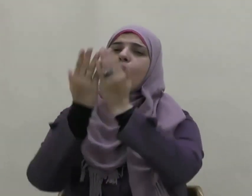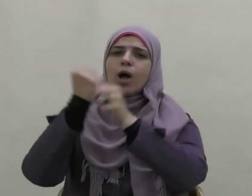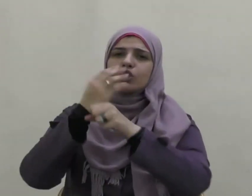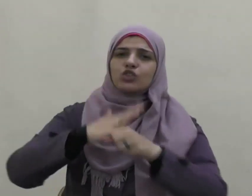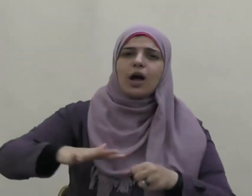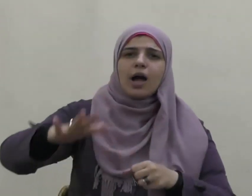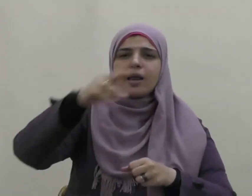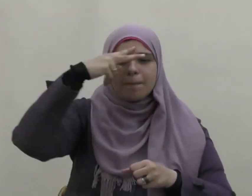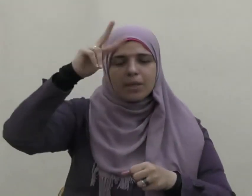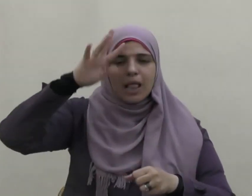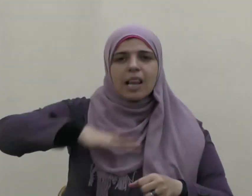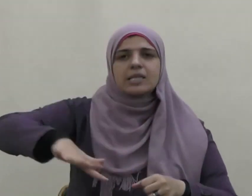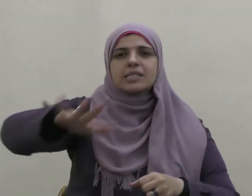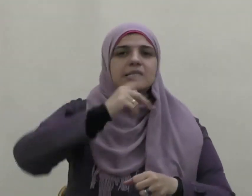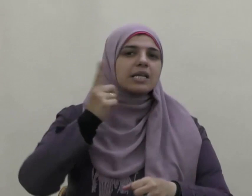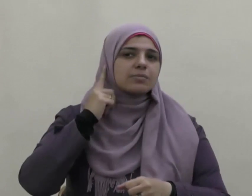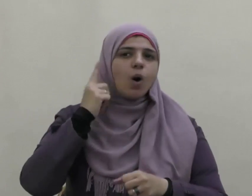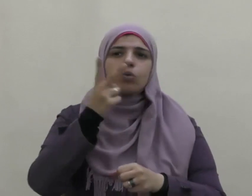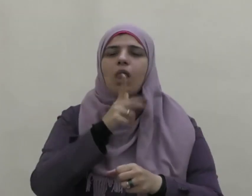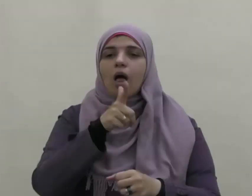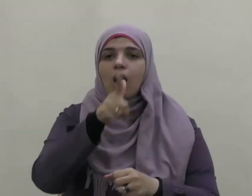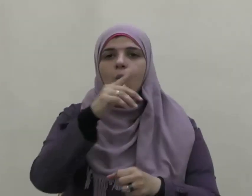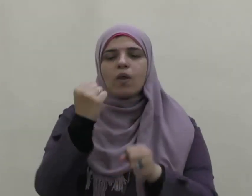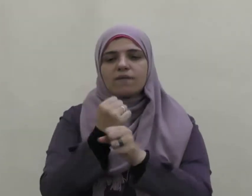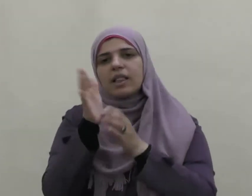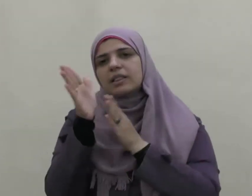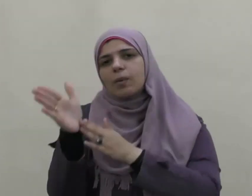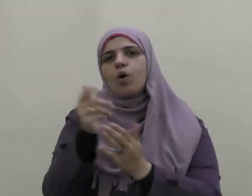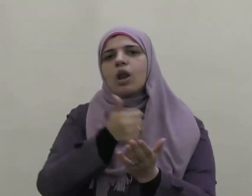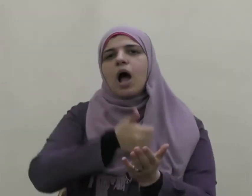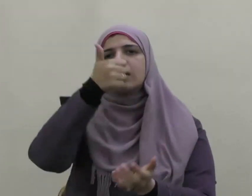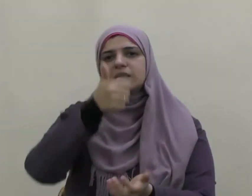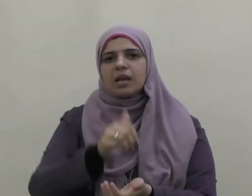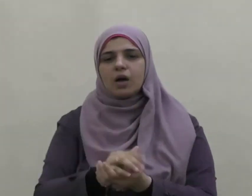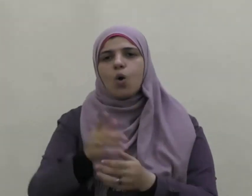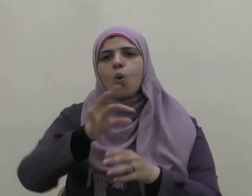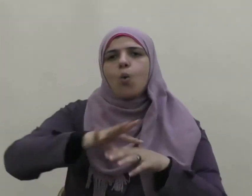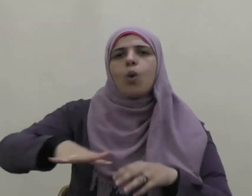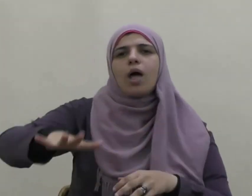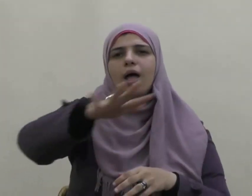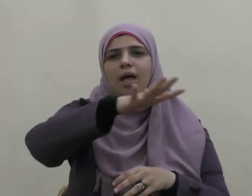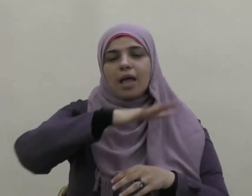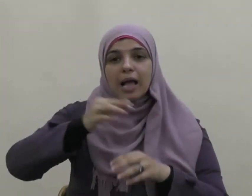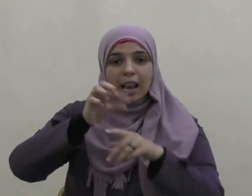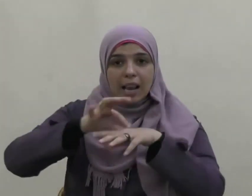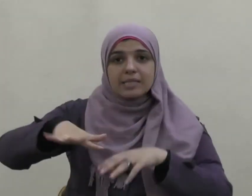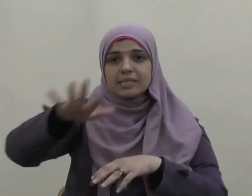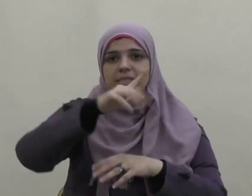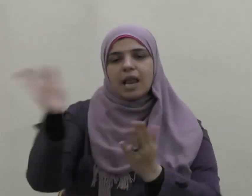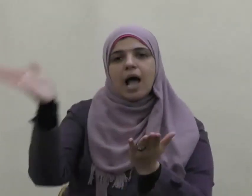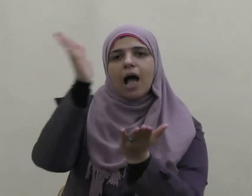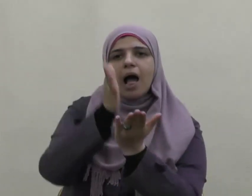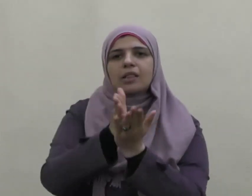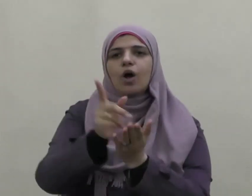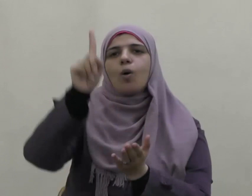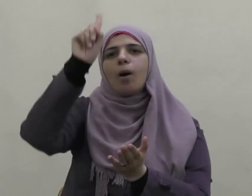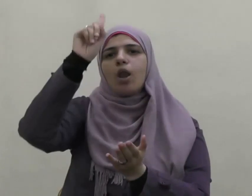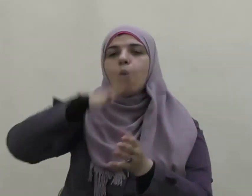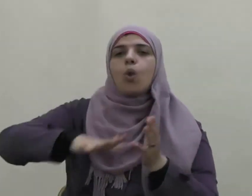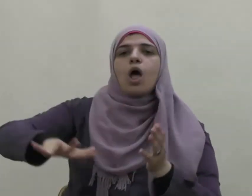الذين يستمعون القول فيتبعون أحسنه أولئك الذين هداهم الله وأولئك